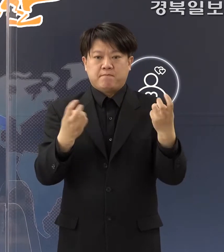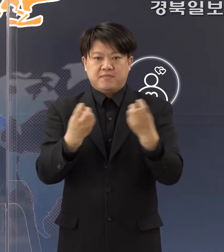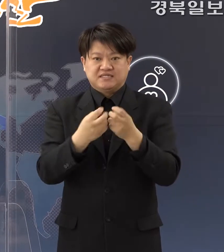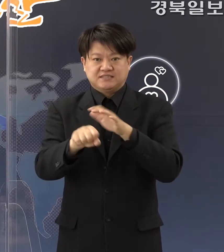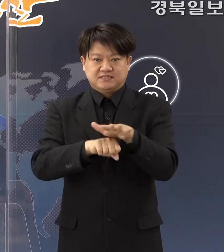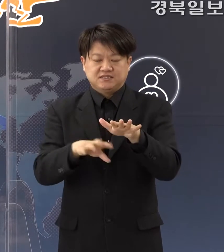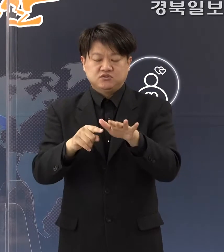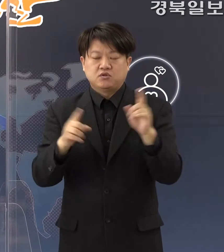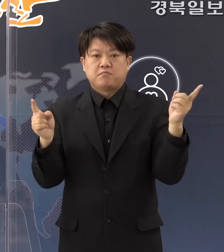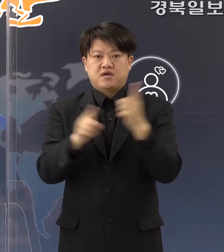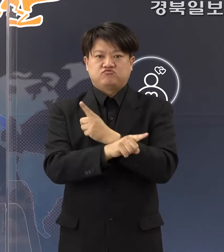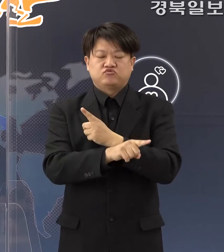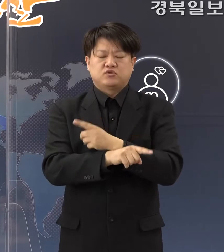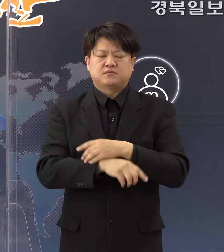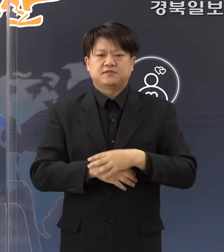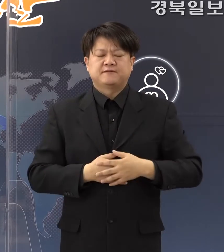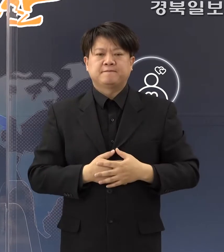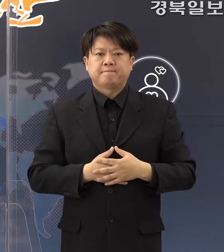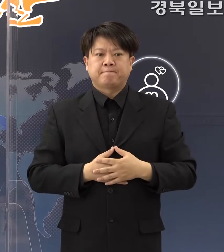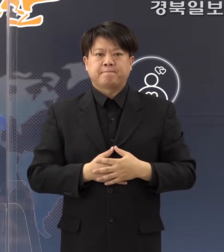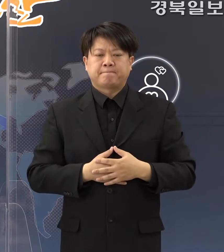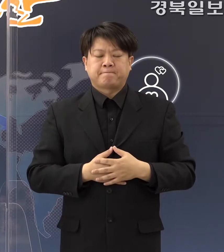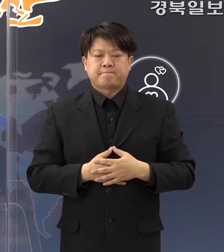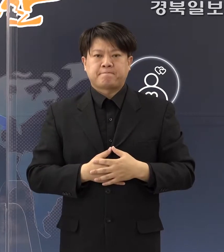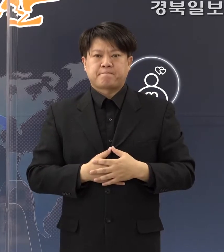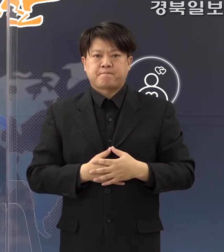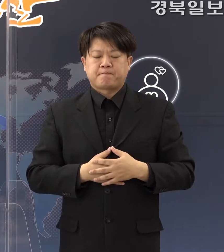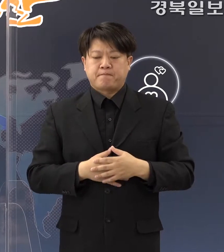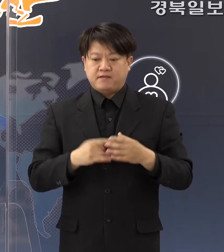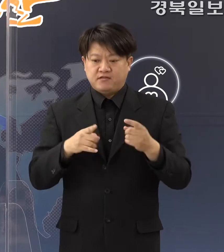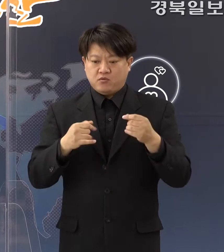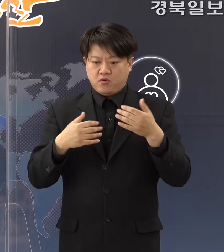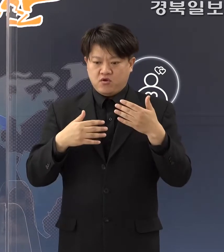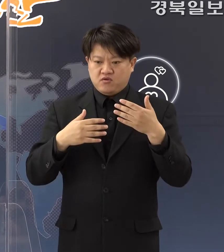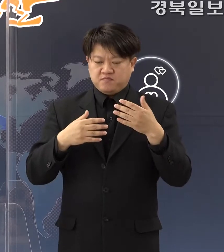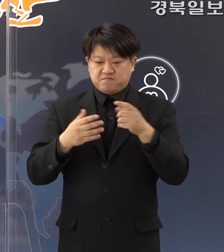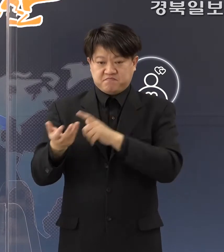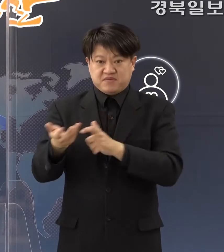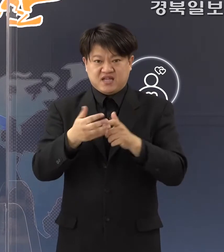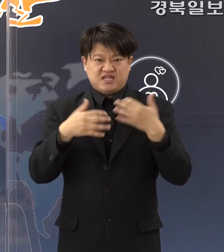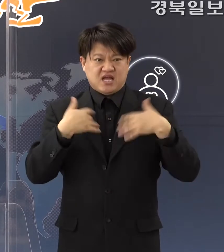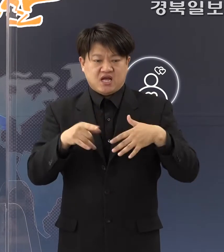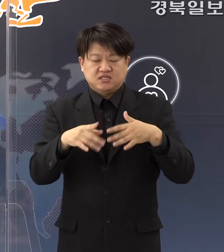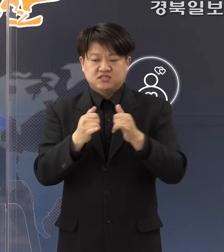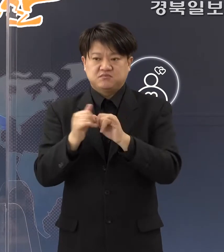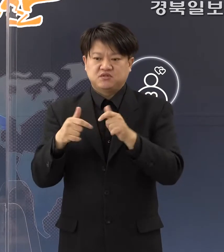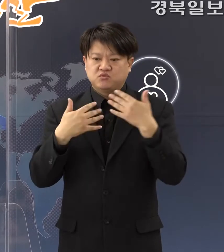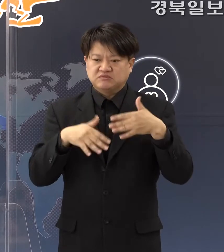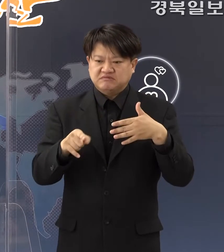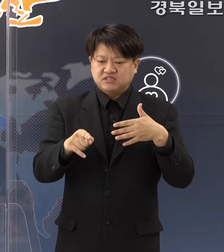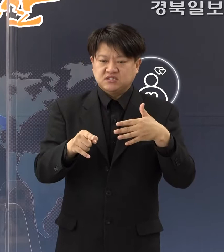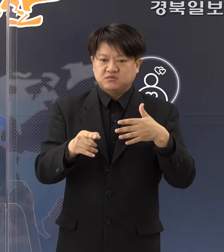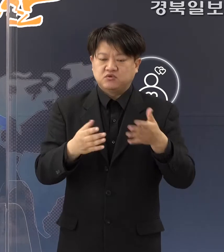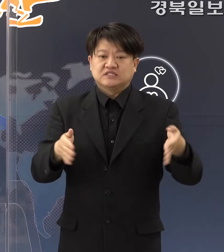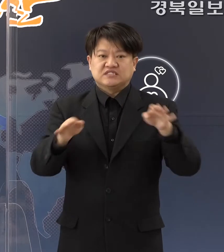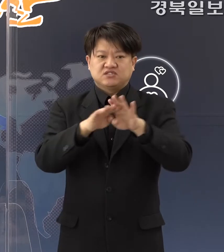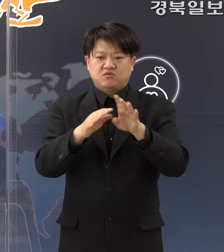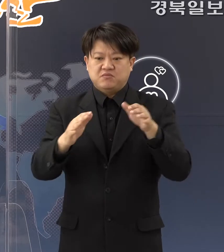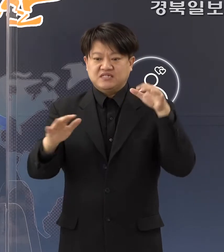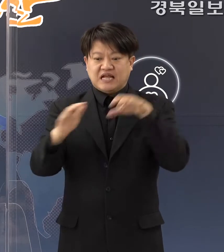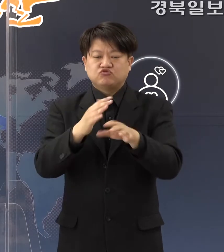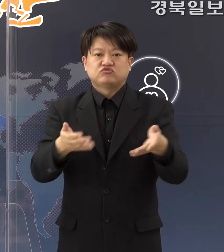기조를 전환하겠습니다. 그래서 방역 사각지대 및 감염 취약시설, 다중이용시설에 대한